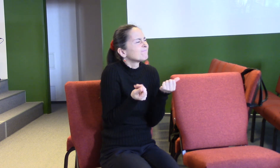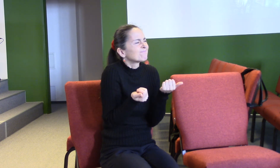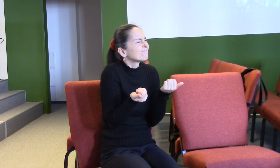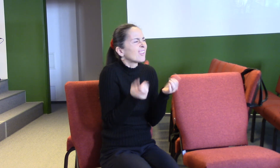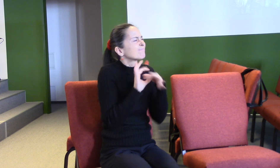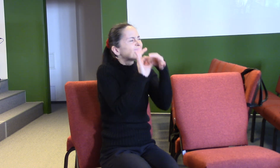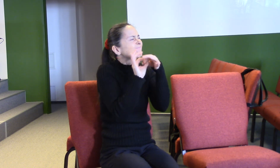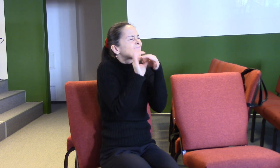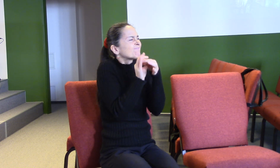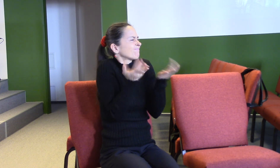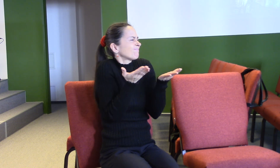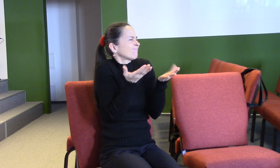posluchač kázání